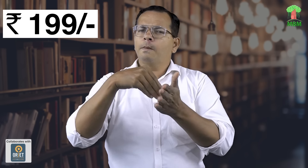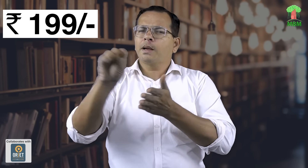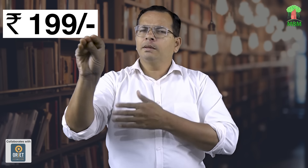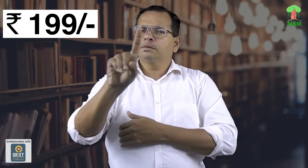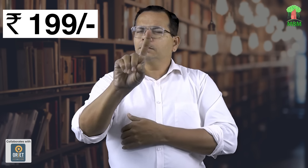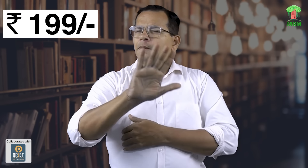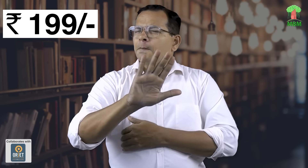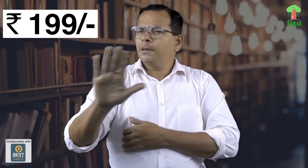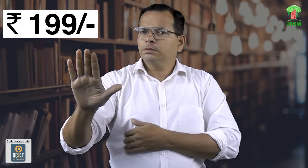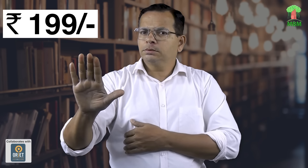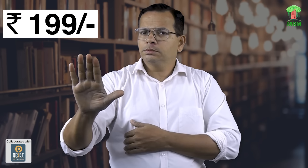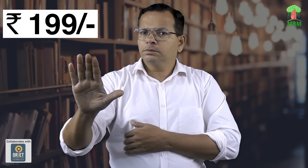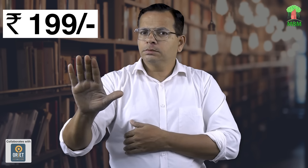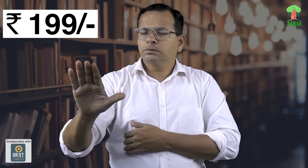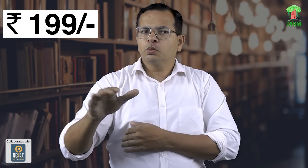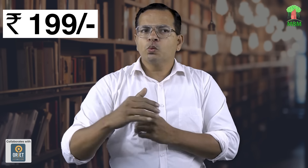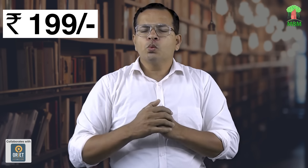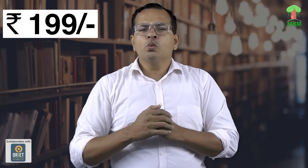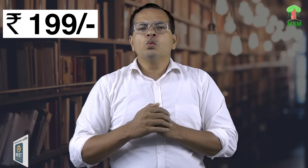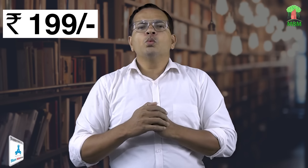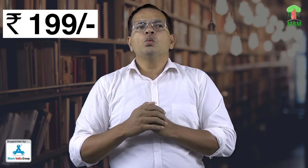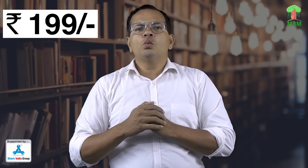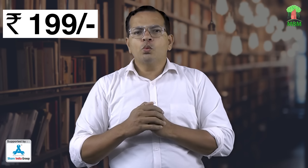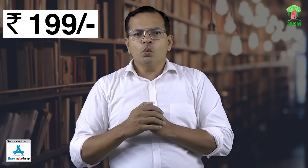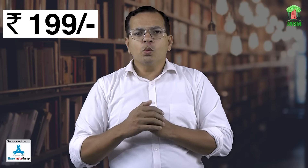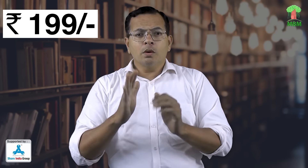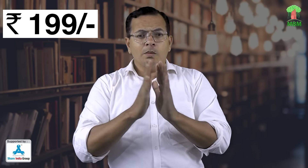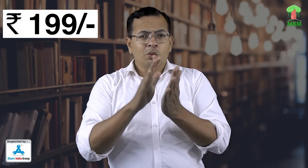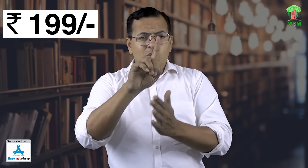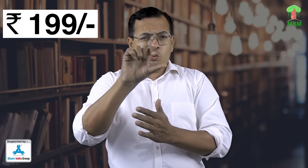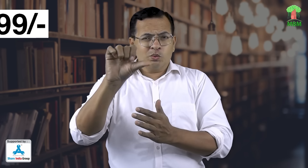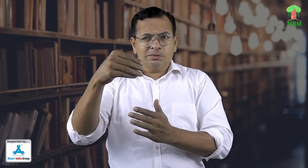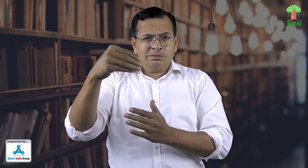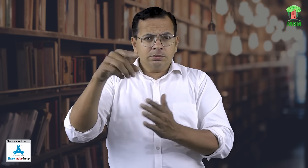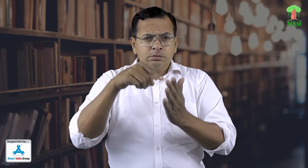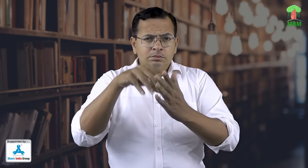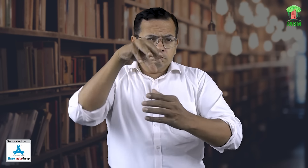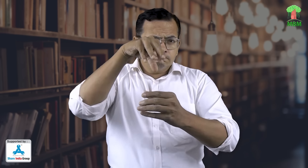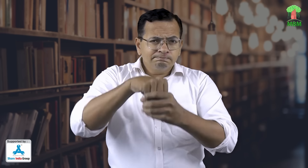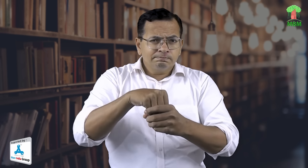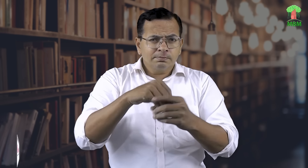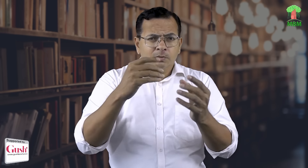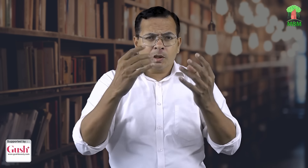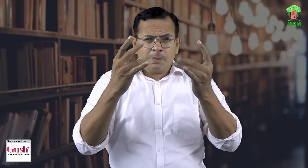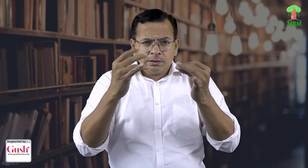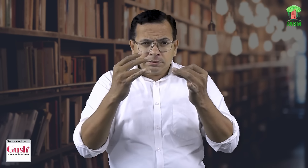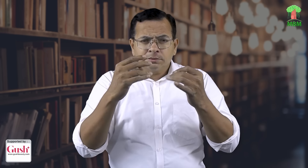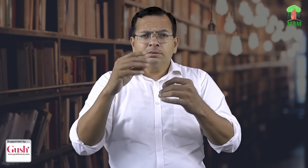सिर्फ आपको 199 रुपए का भुक्तान करना है जो 199 रुपए आप देंगे उसके अंदर गणे